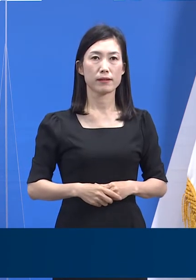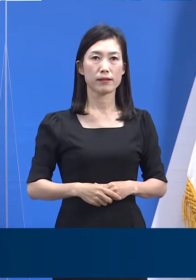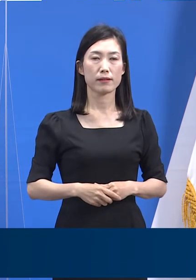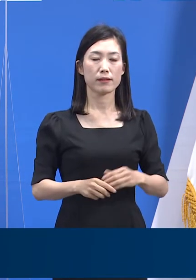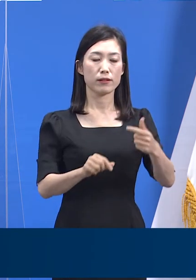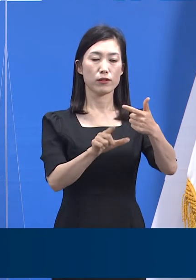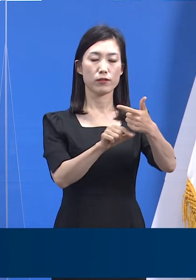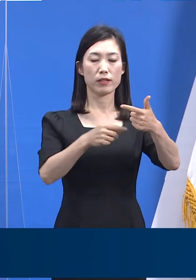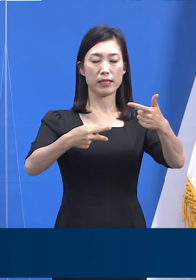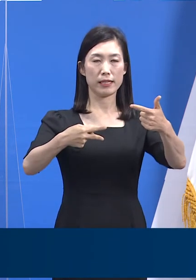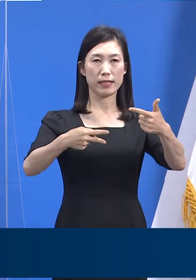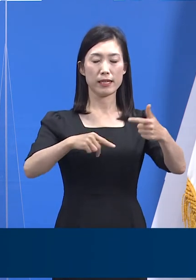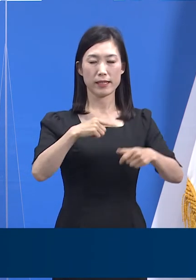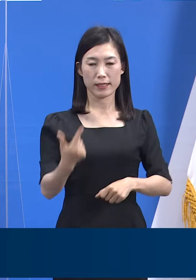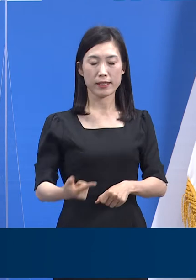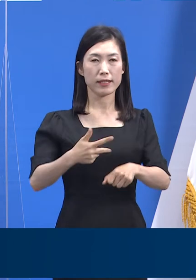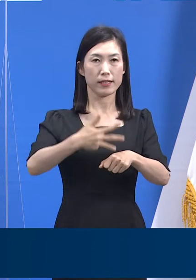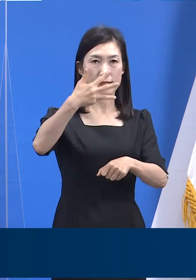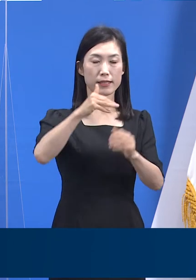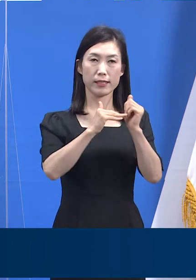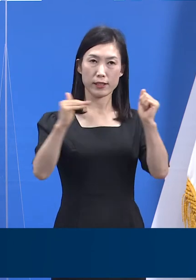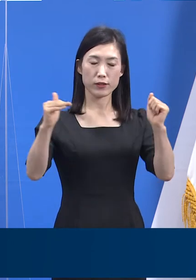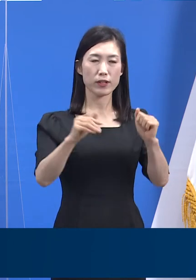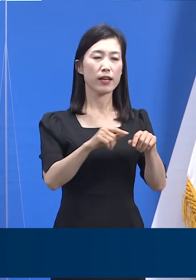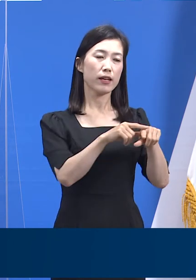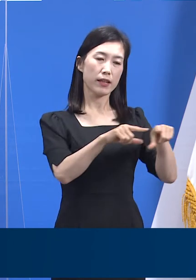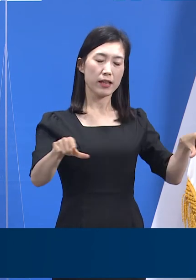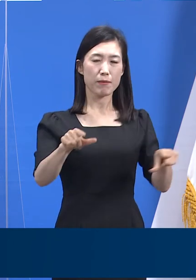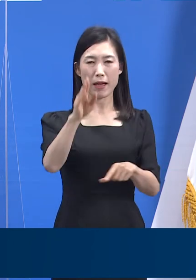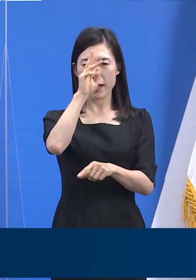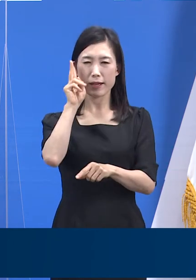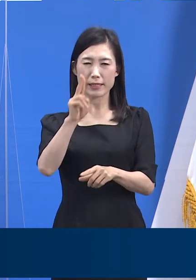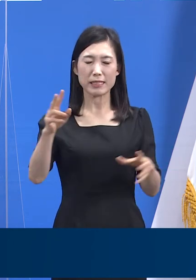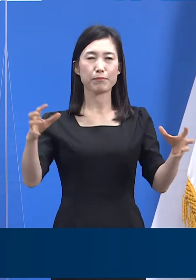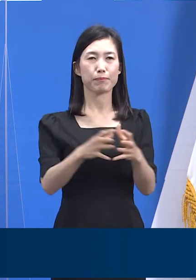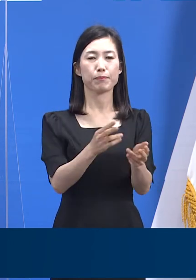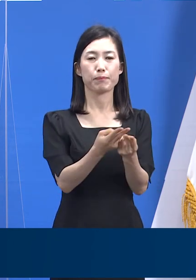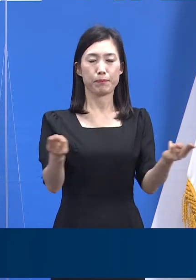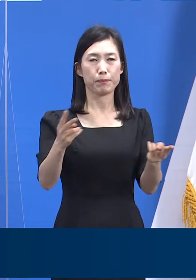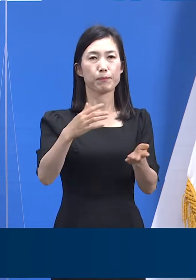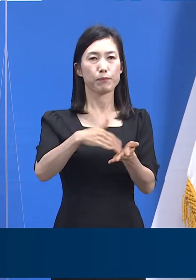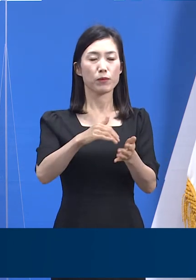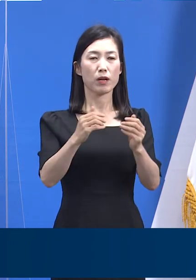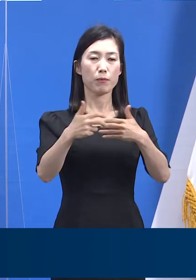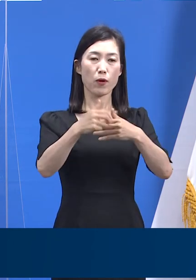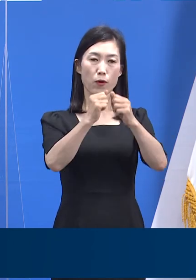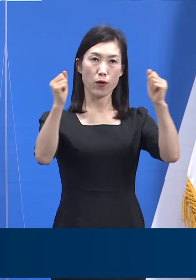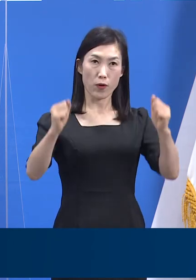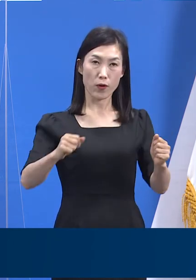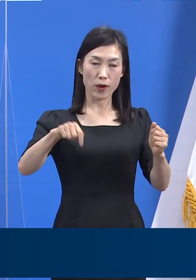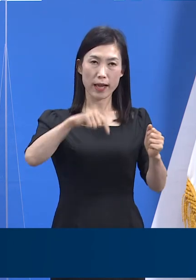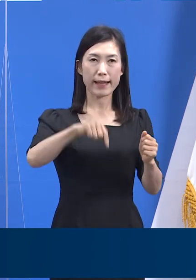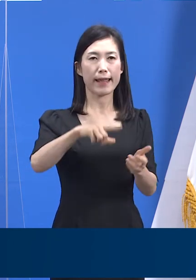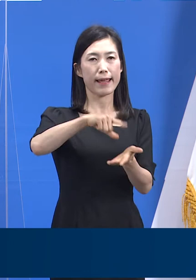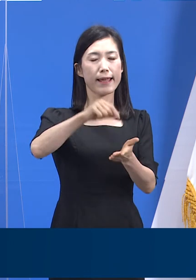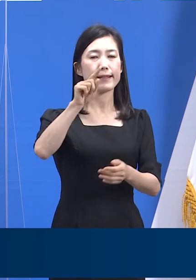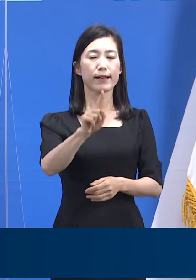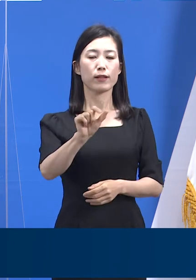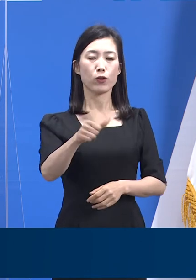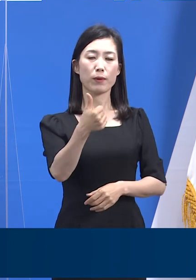6월 2일 20시 기준 일반과 중증환자 병상을 합한 도내 의료기관 확보 병상은 총 1